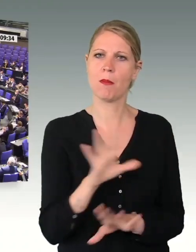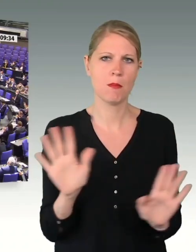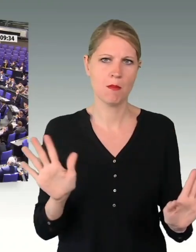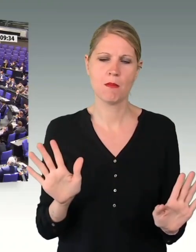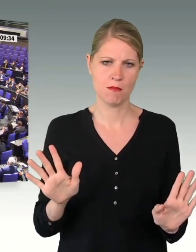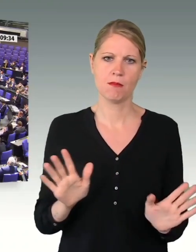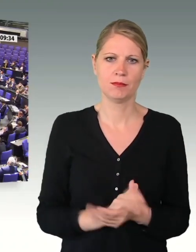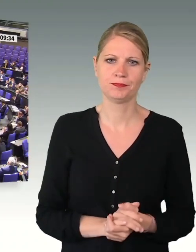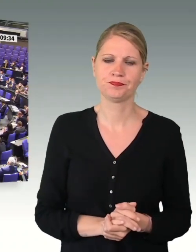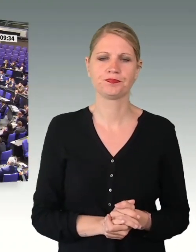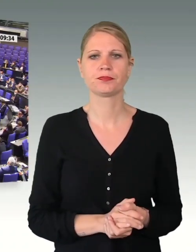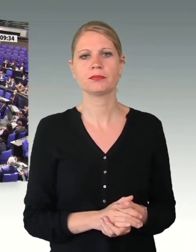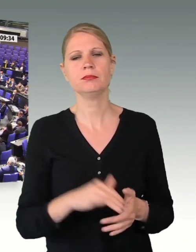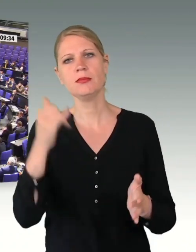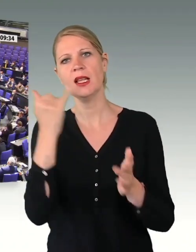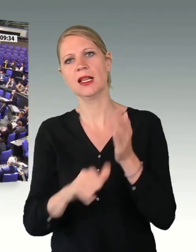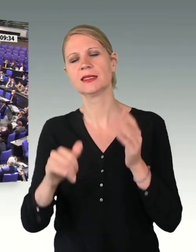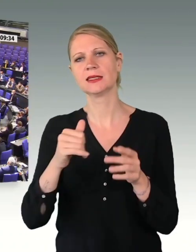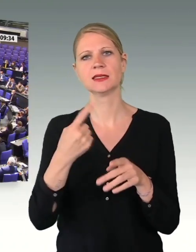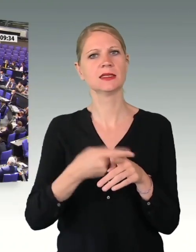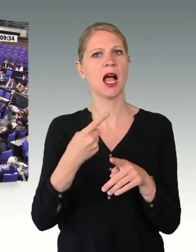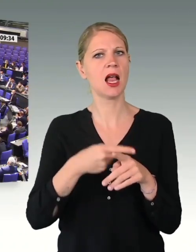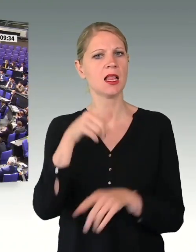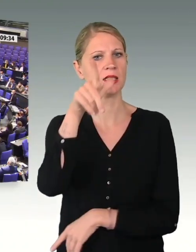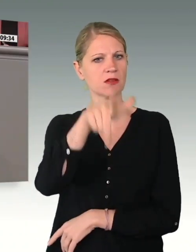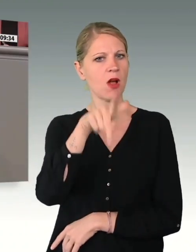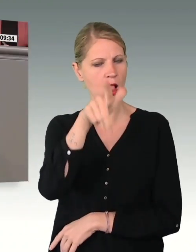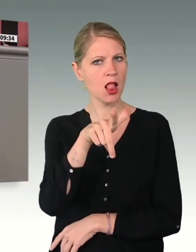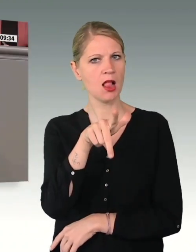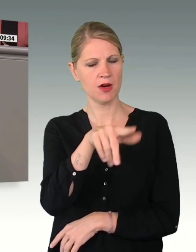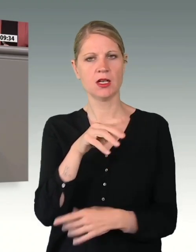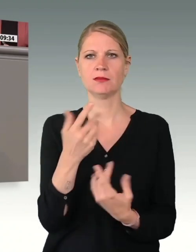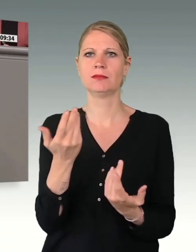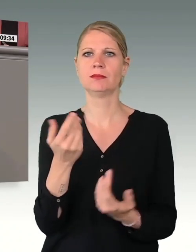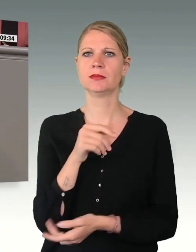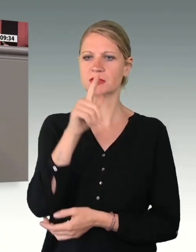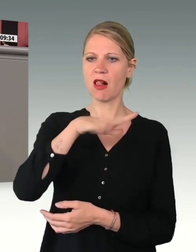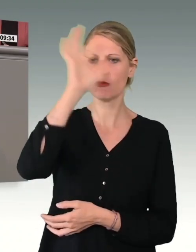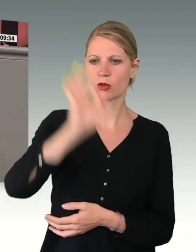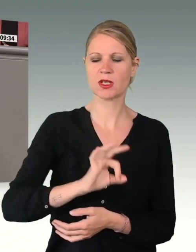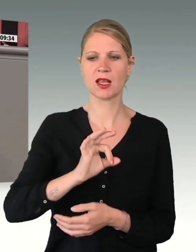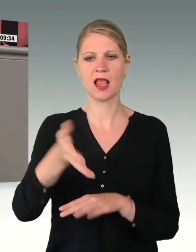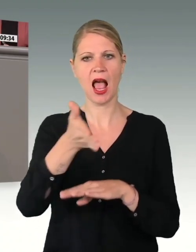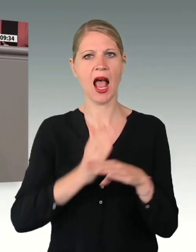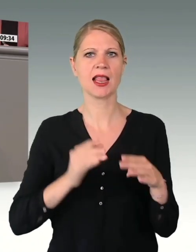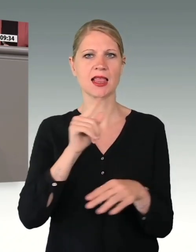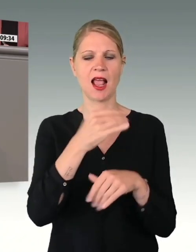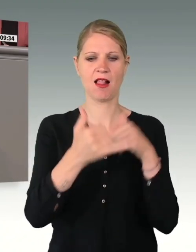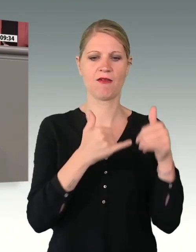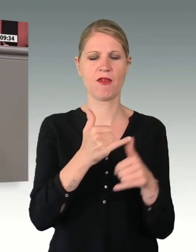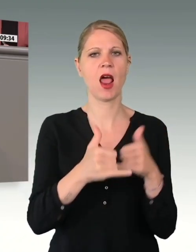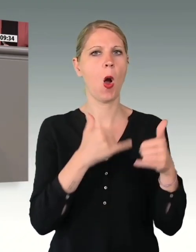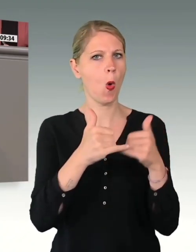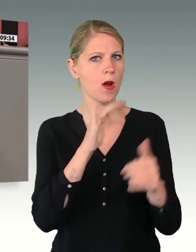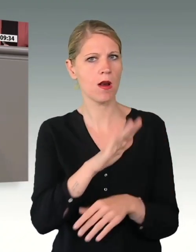Und zur letzten Zahl. Zwölf. Das ist der prozentuale Anteil der Frauen in der Bundeswehr. Auch das wurde gerade schon angesprochen.